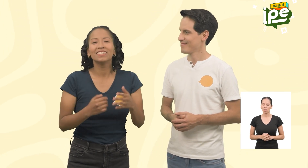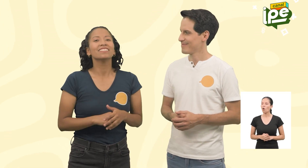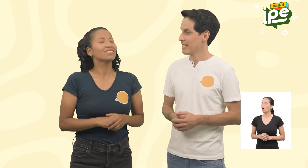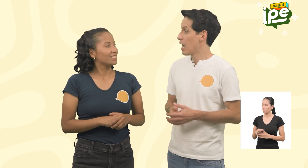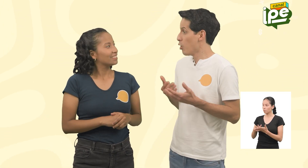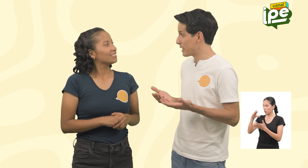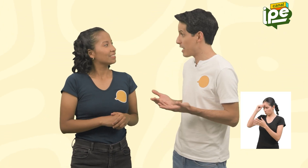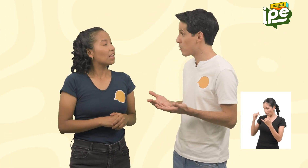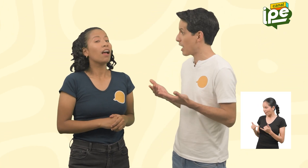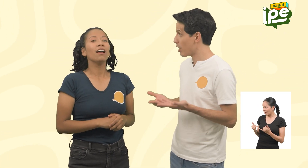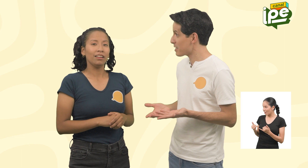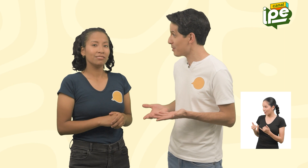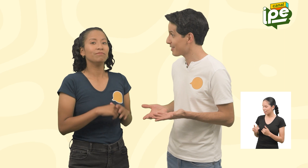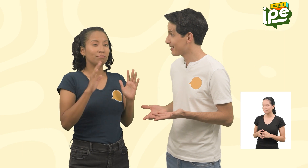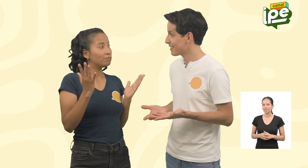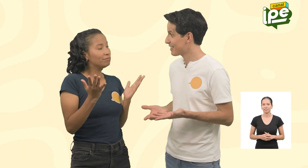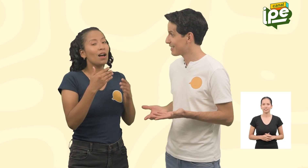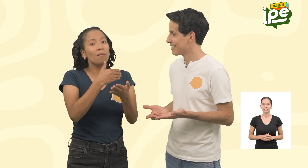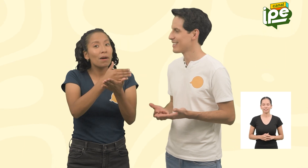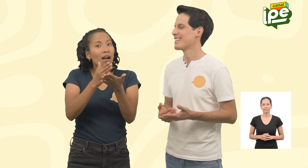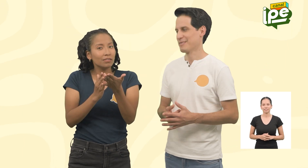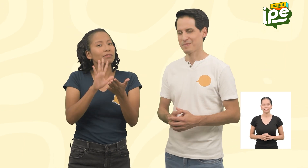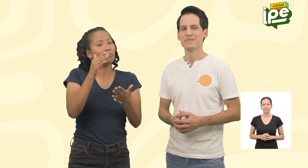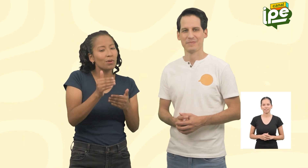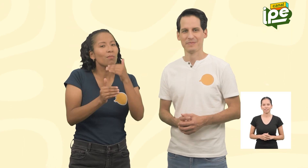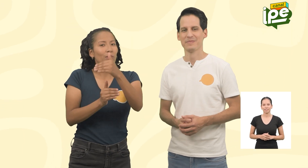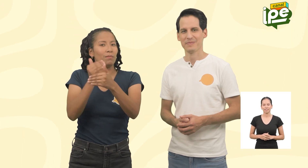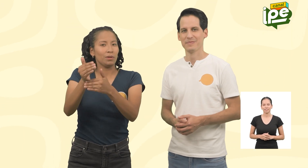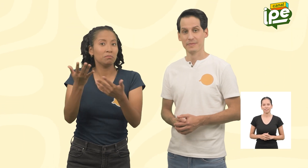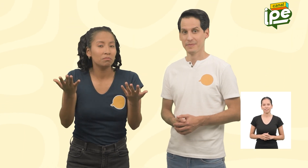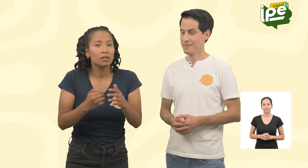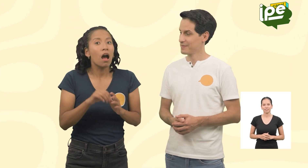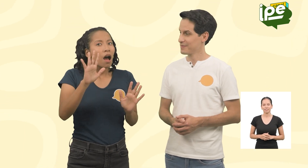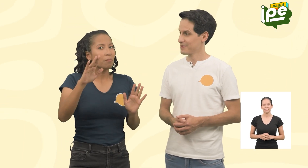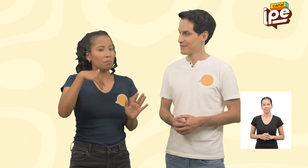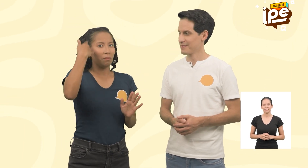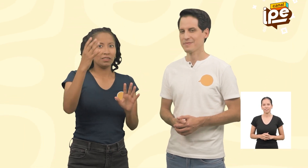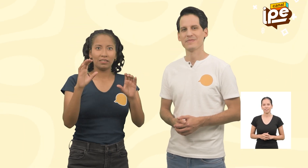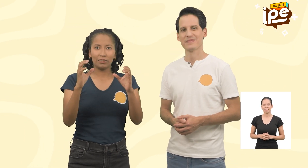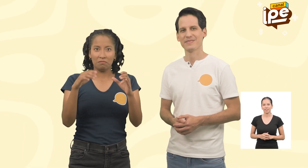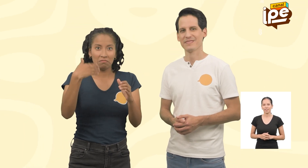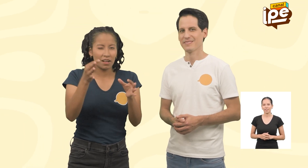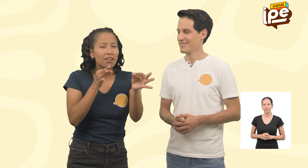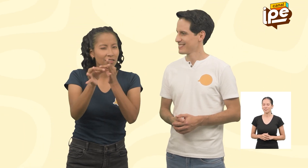¿Lo aprenderemos ahora mismo? Vamos por partes ¿Te parece si te lo explico en nuestra próxima lección?